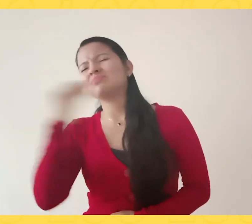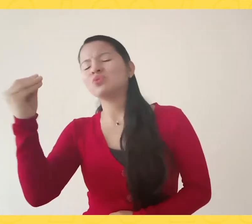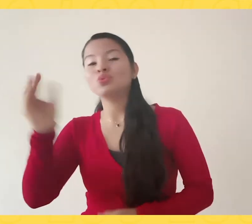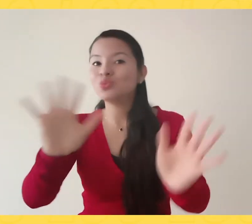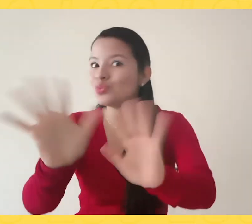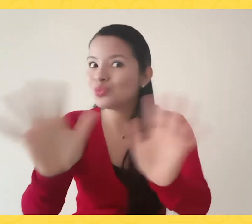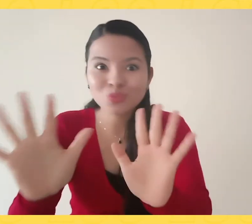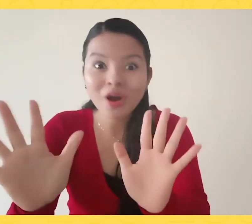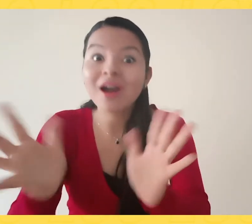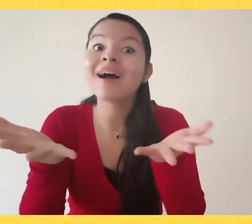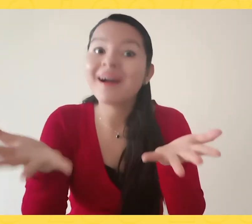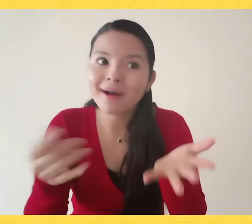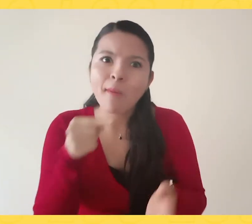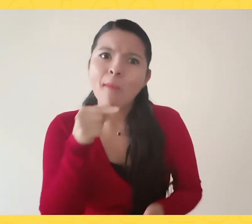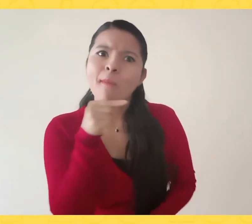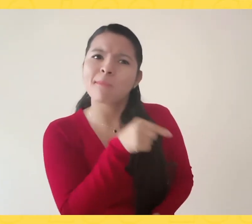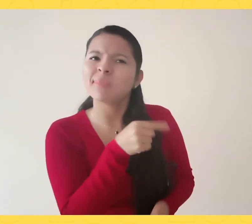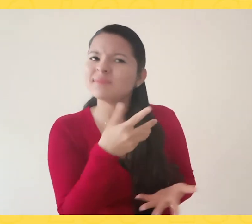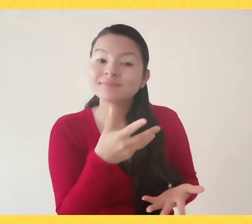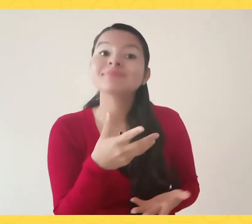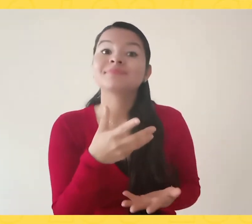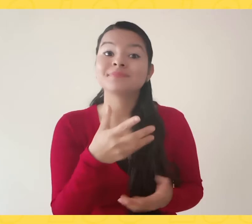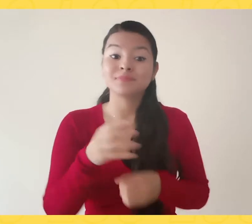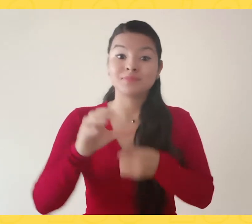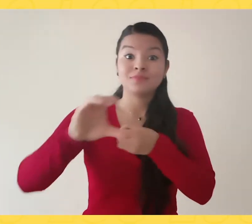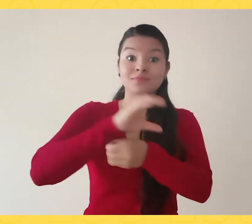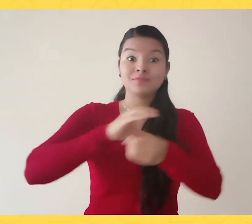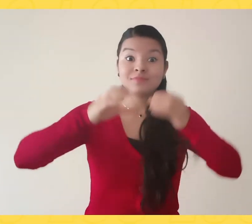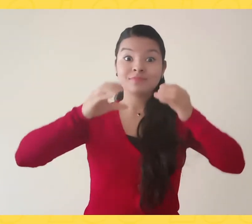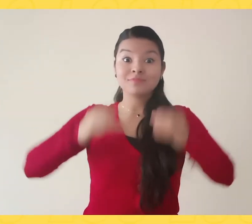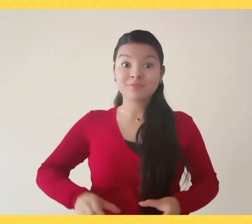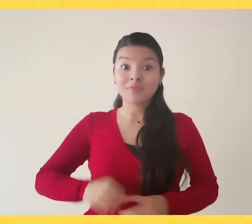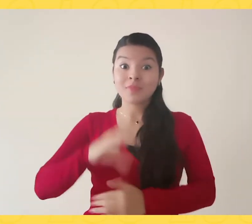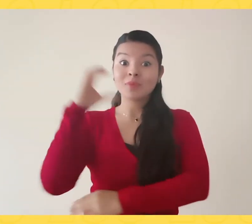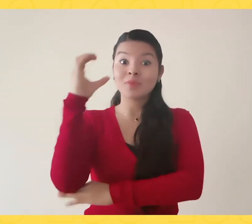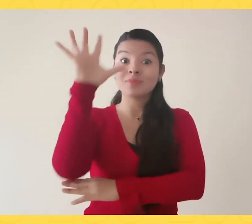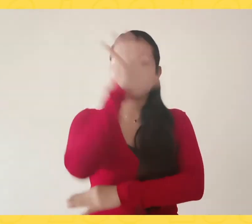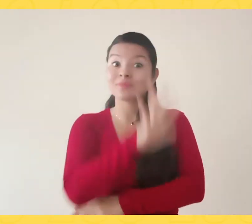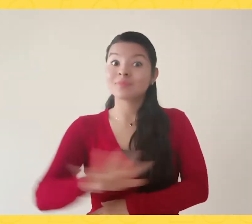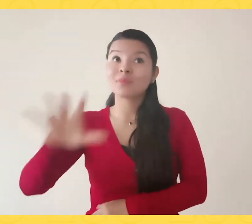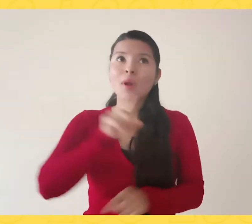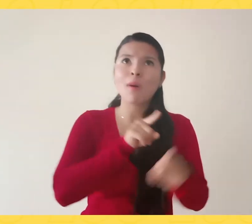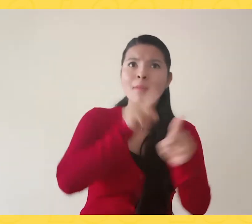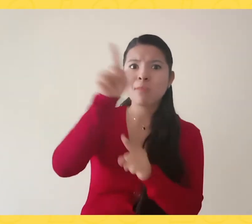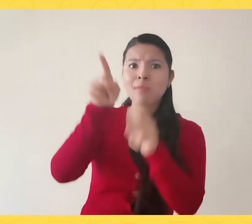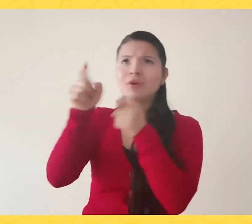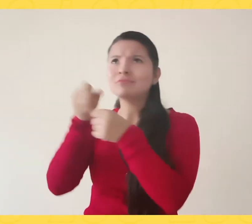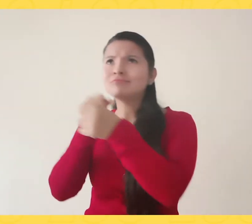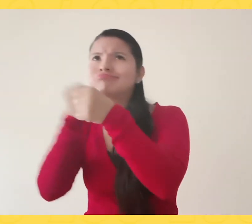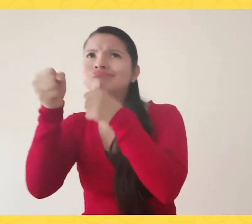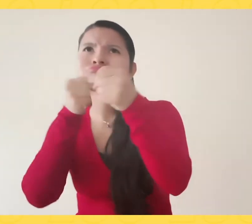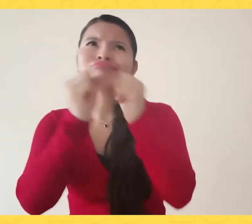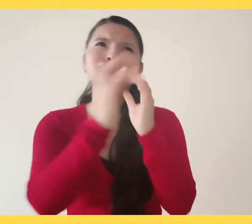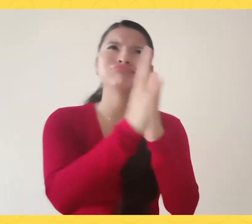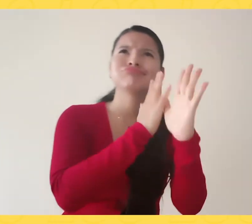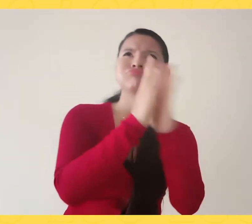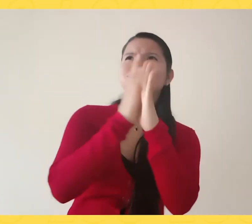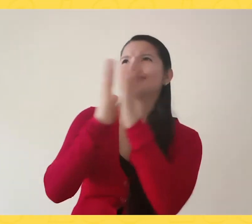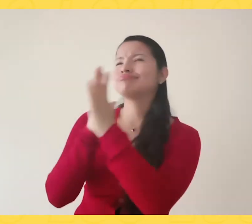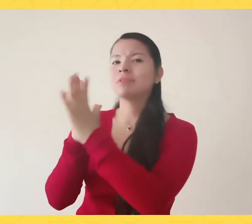No te pierdas toda nuestra programación. Tendremos reporteros ciudadanos sordos en diferentes regiones de Colombia.